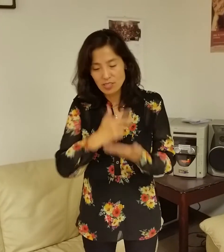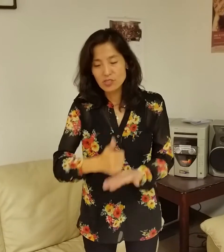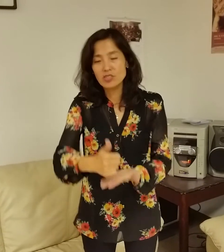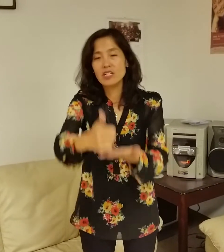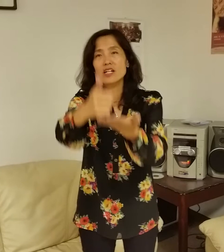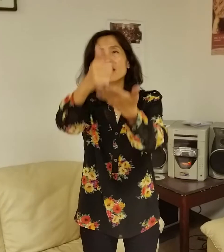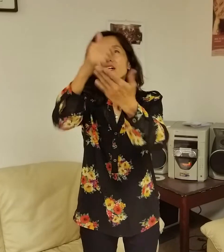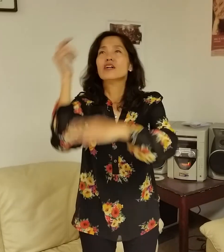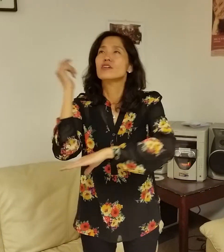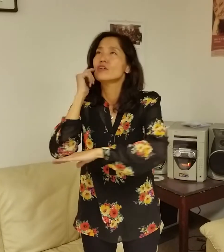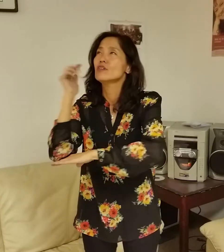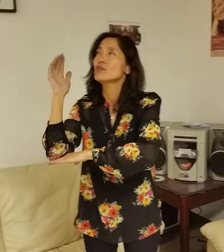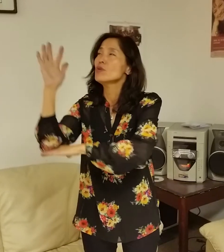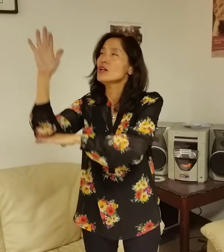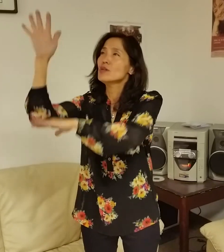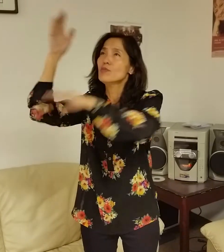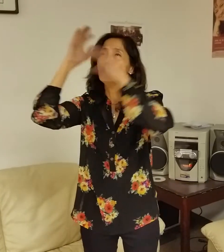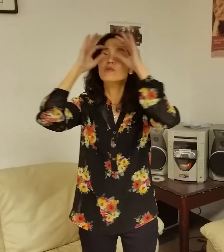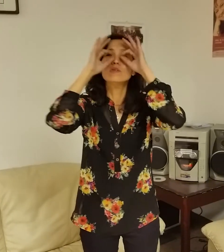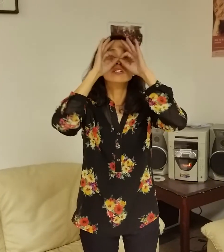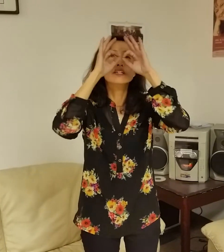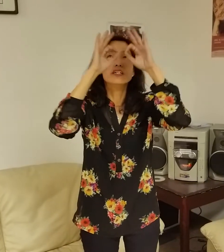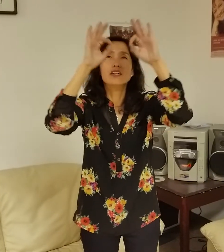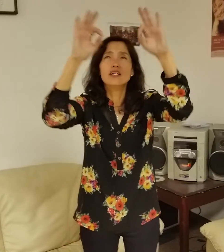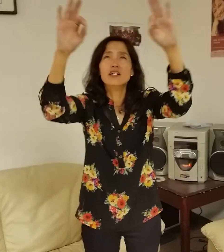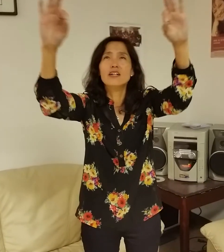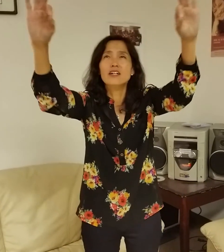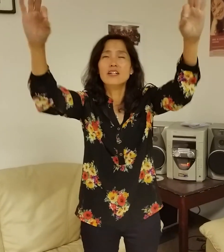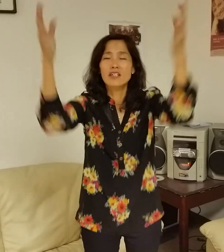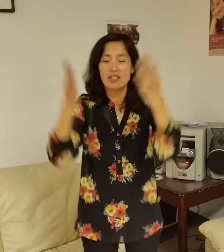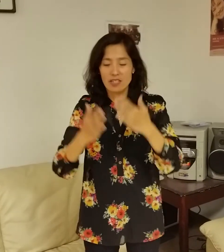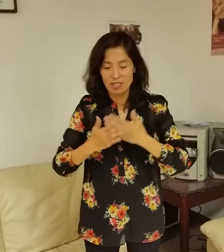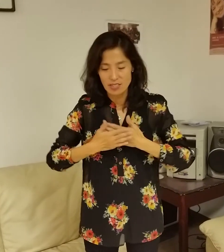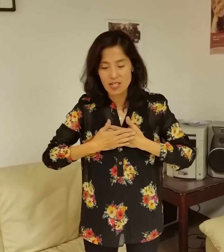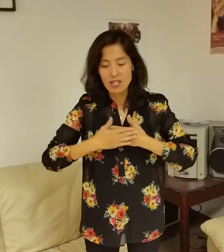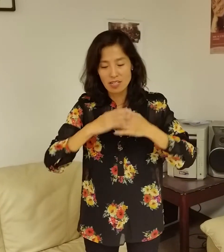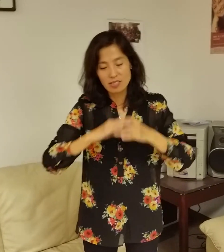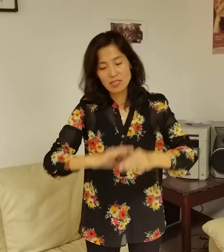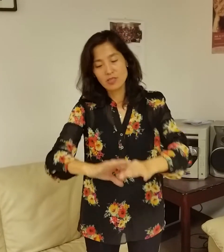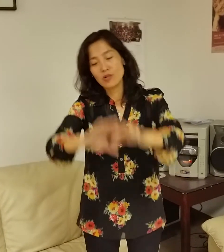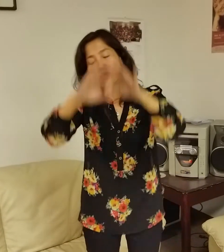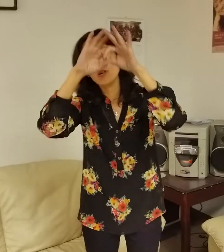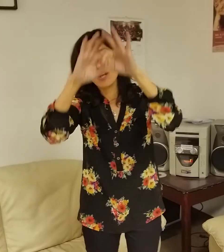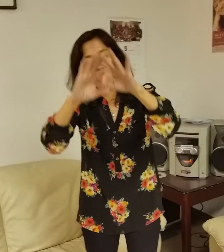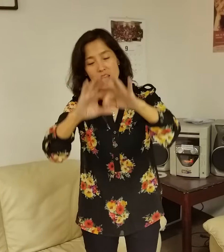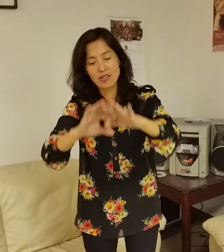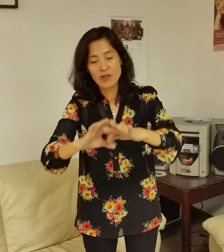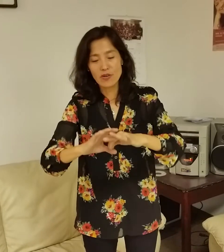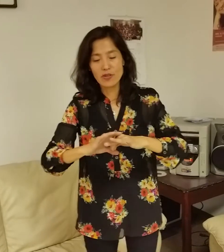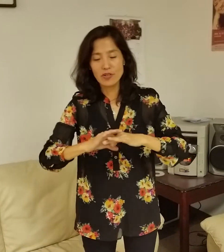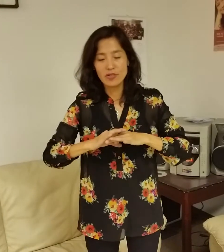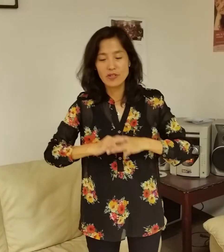주의 영광 보이라 나를 통하여